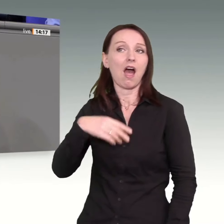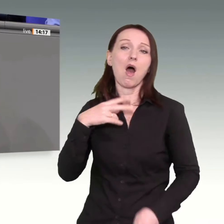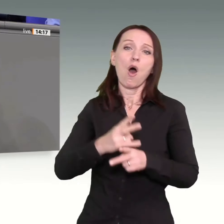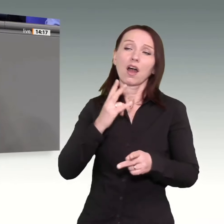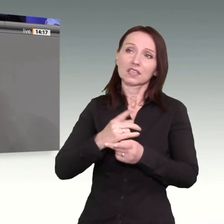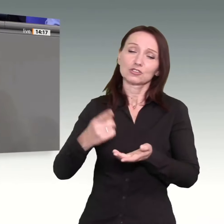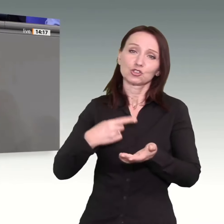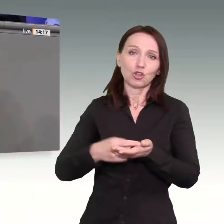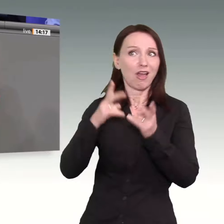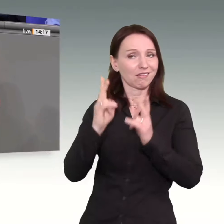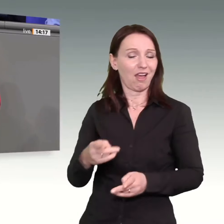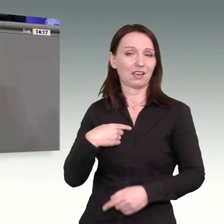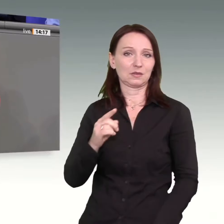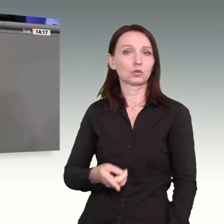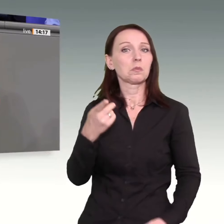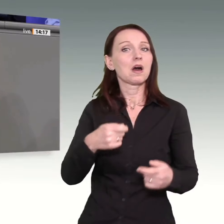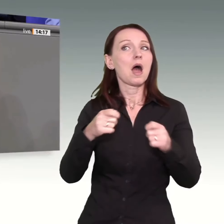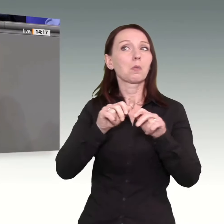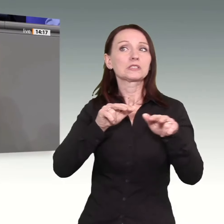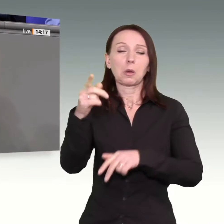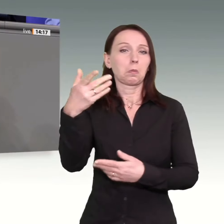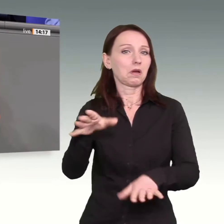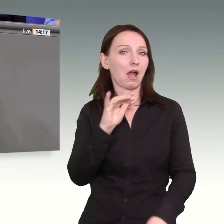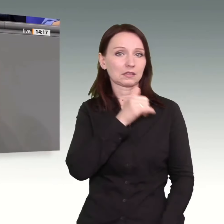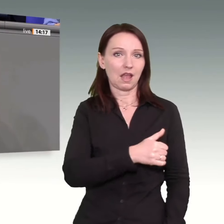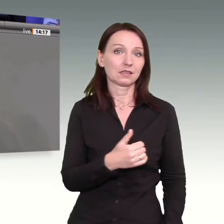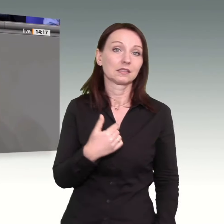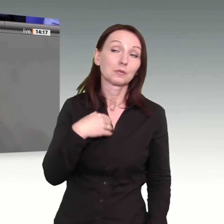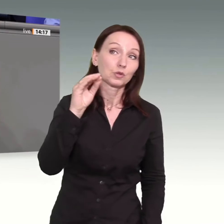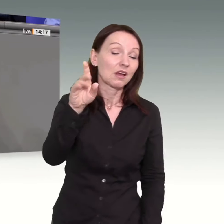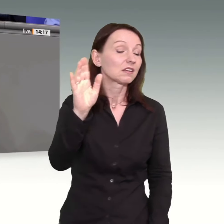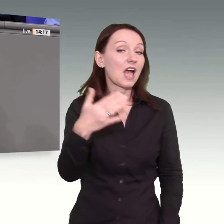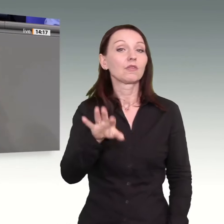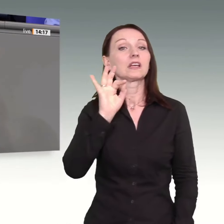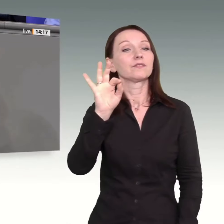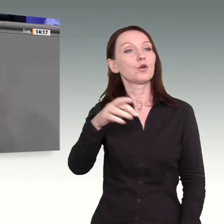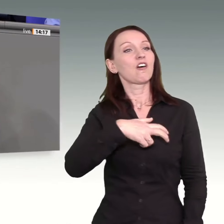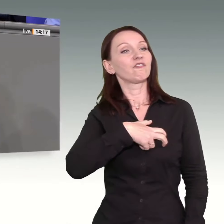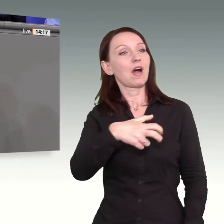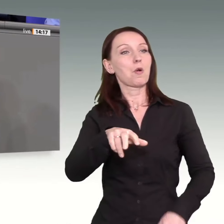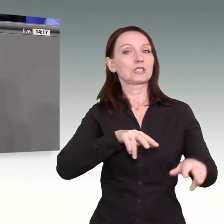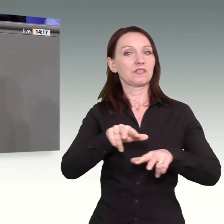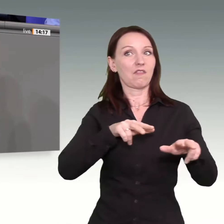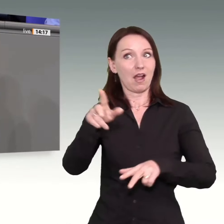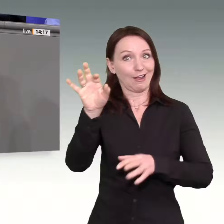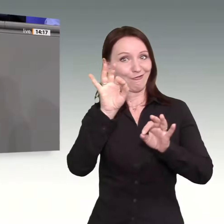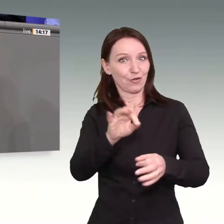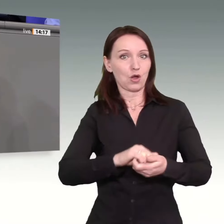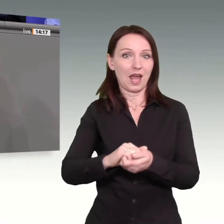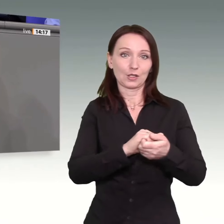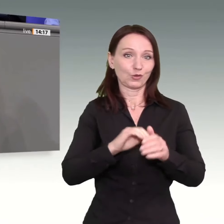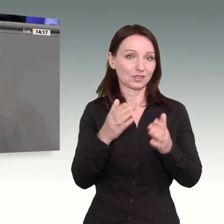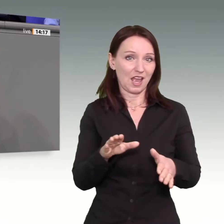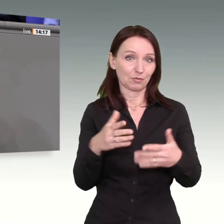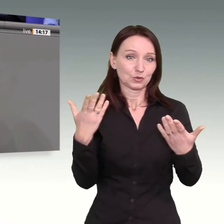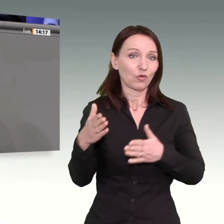Ich sage Ihnen, Sie dürfen keine Koalition der Vermögensverwalter sein. Das ist der falsche Weg, meine Damen und Herren. Der